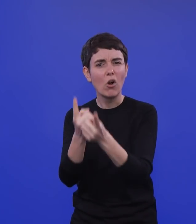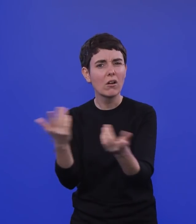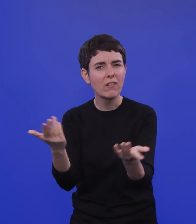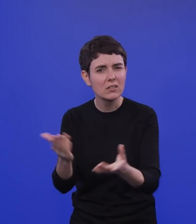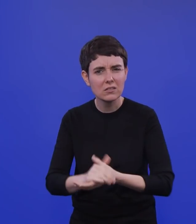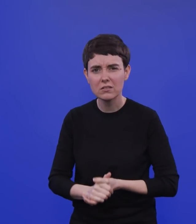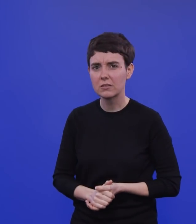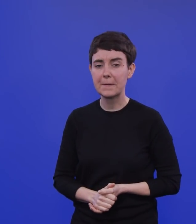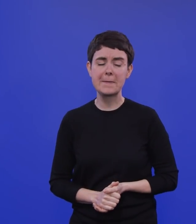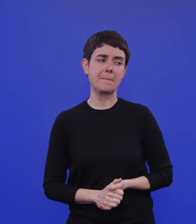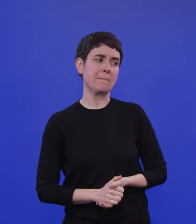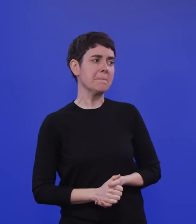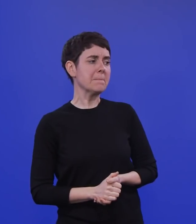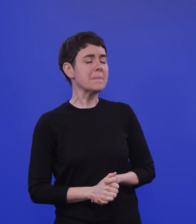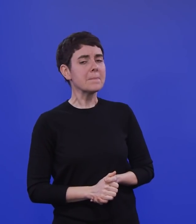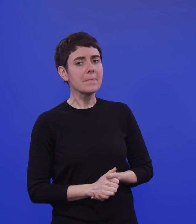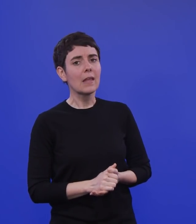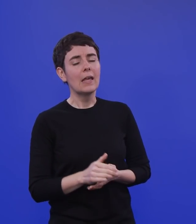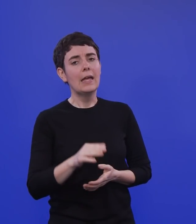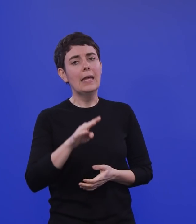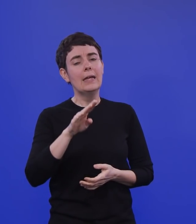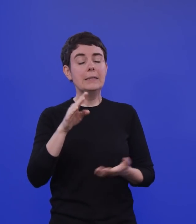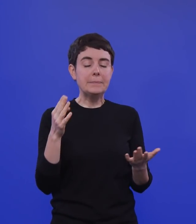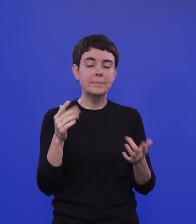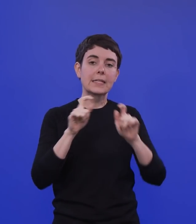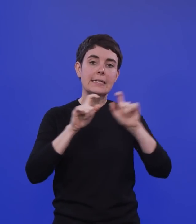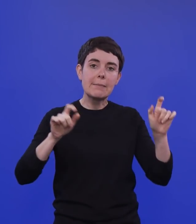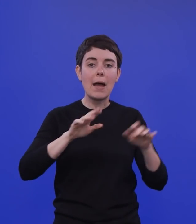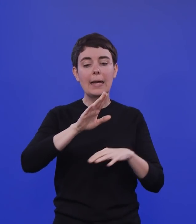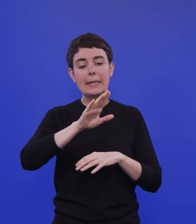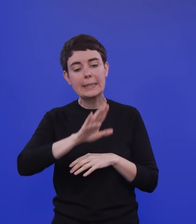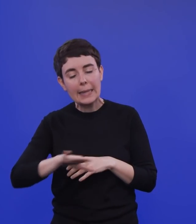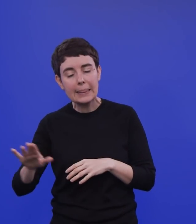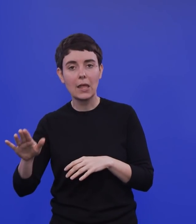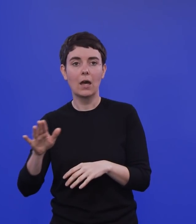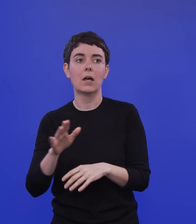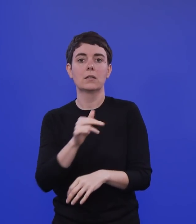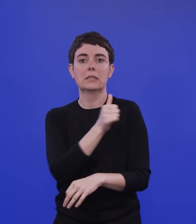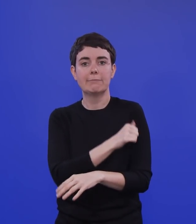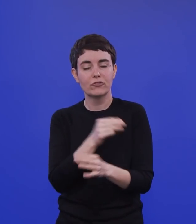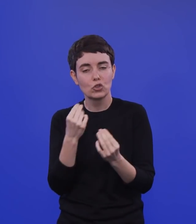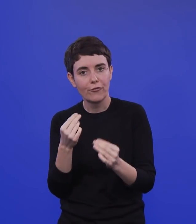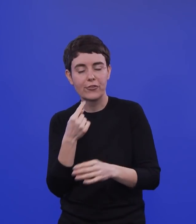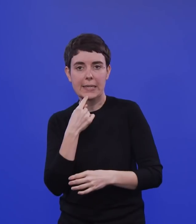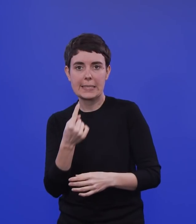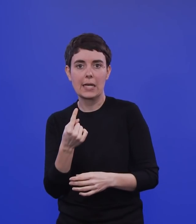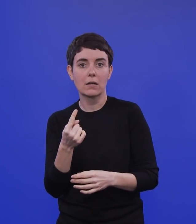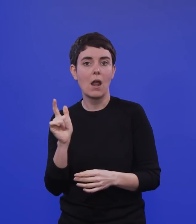bei den Kindern und den Impfstoffen kann man vielleicht sagen, es ist nicht so, dass das einfach komplett vergessen wurde,